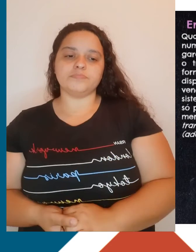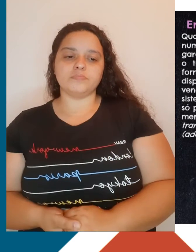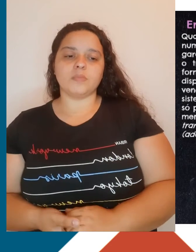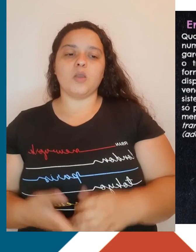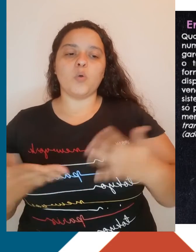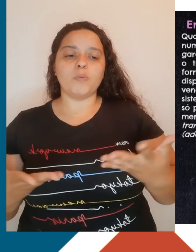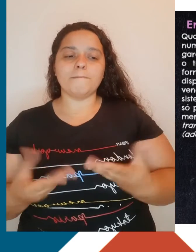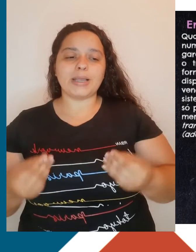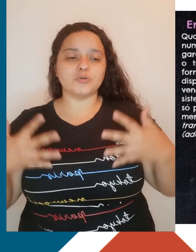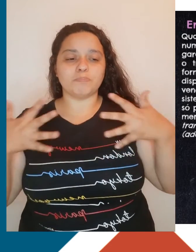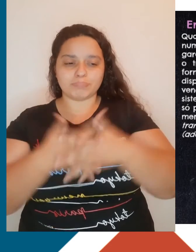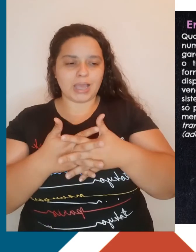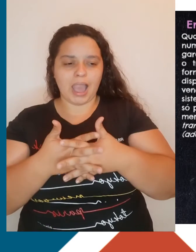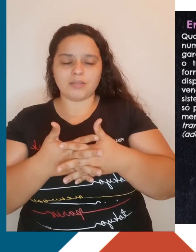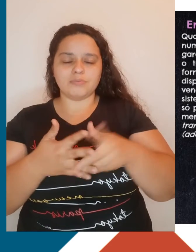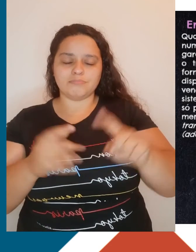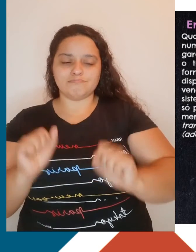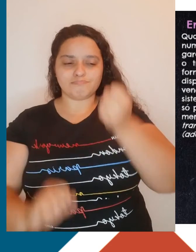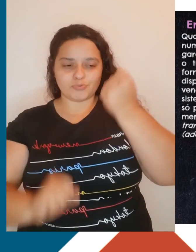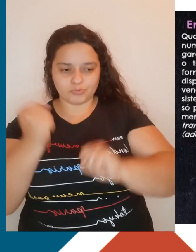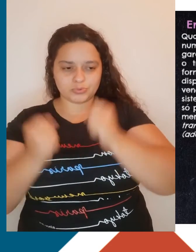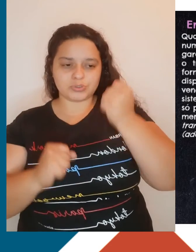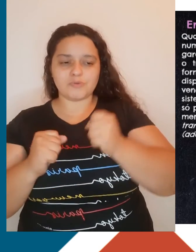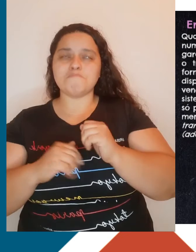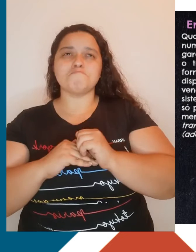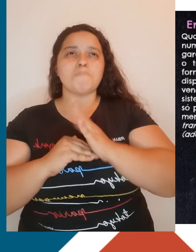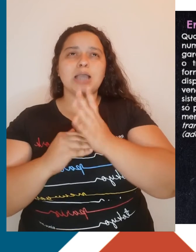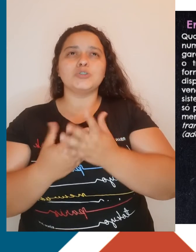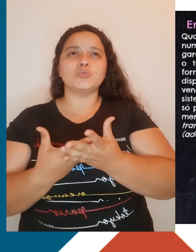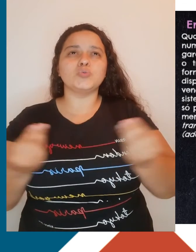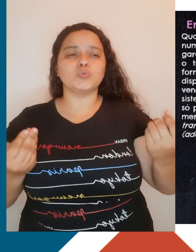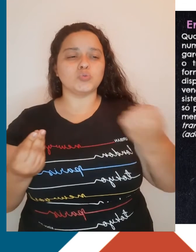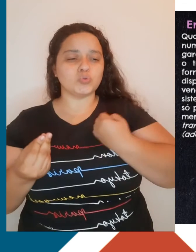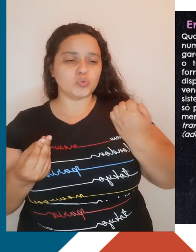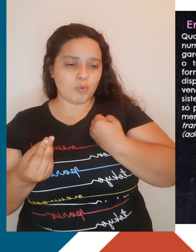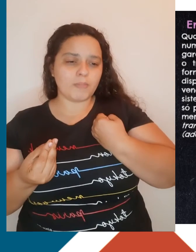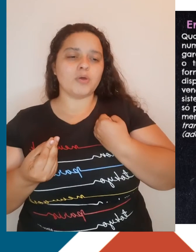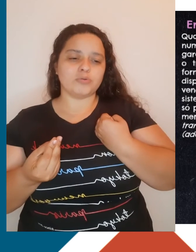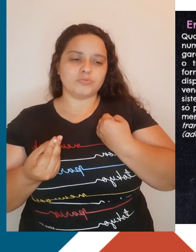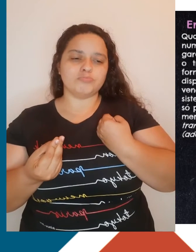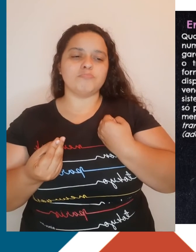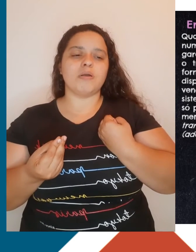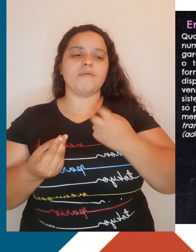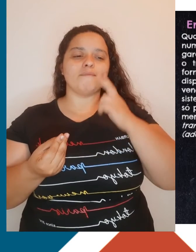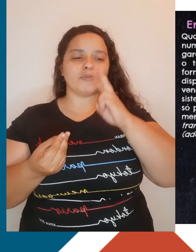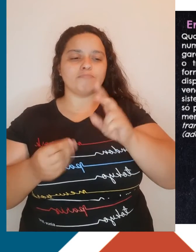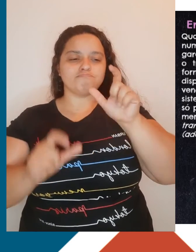mais complicada se tornou a produção industrial, mais numerosos passaram a ser os elementos da indústria que exigiam